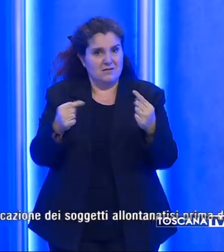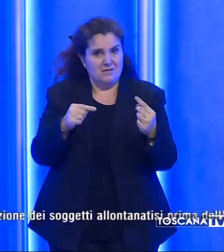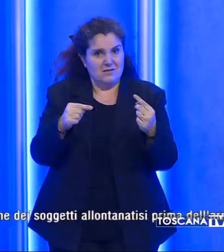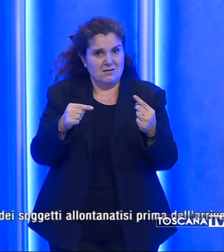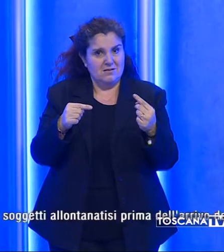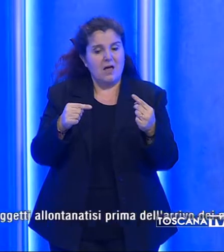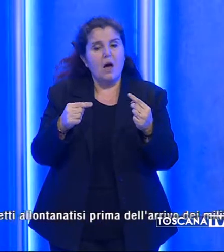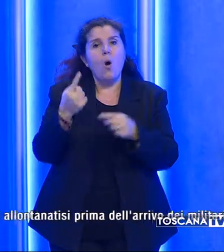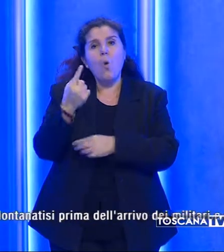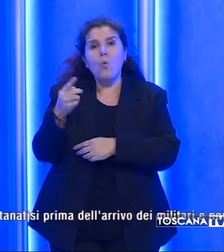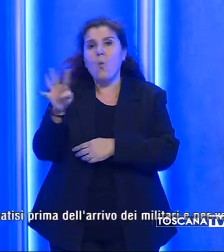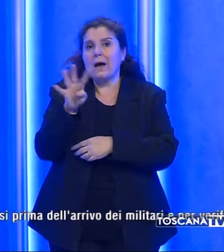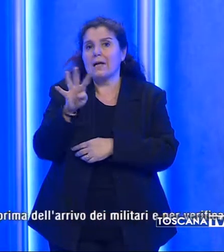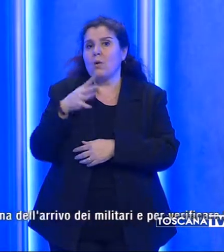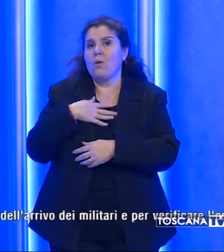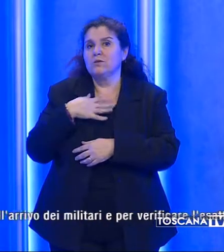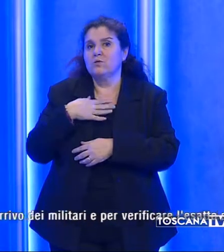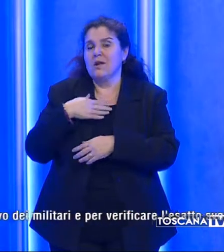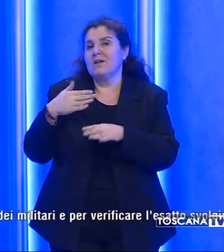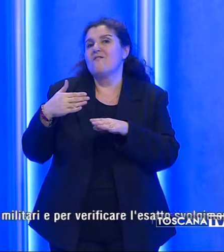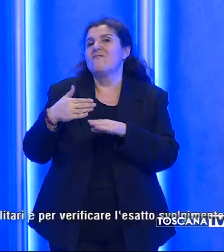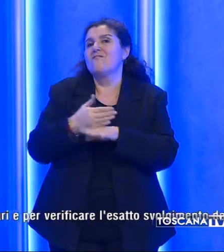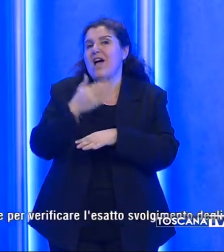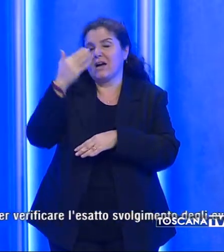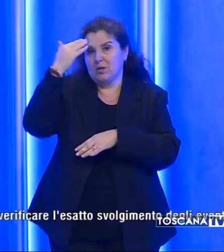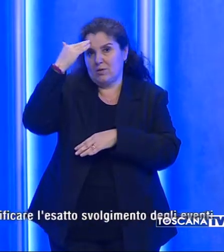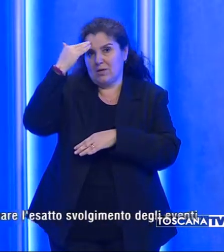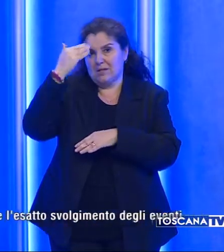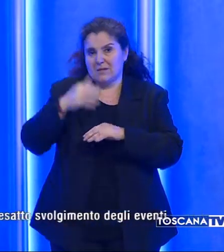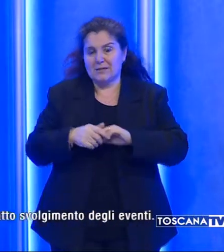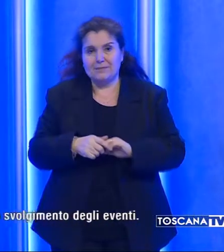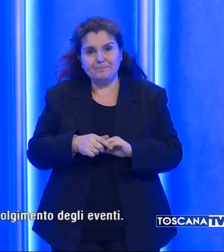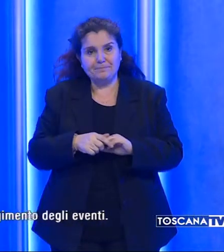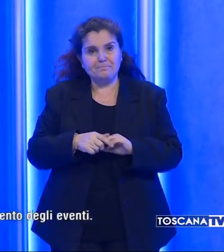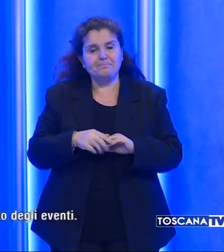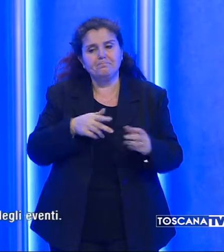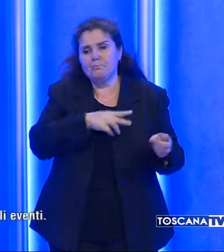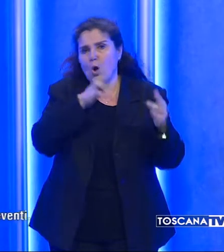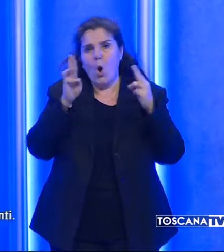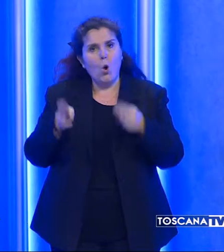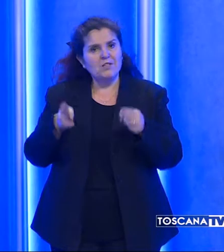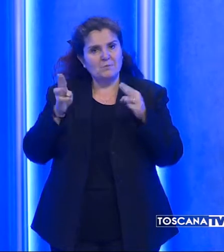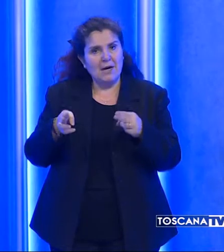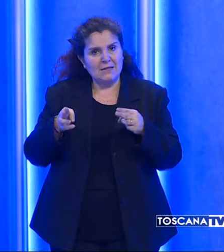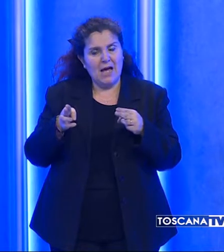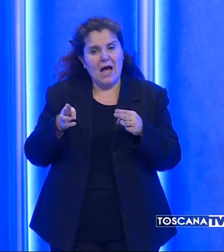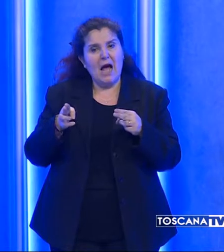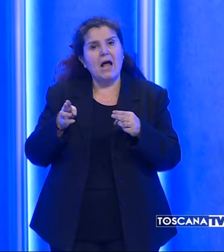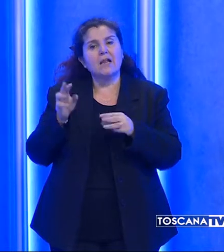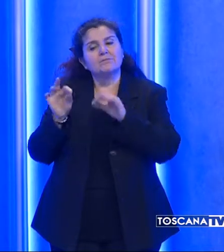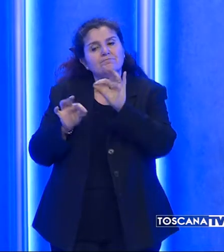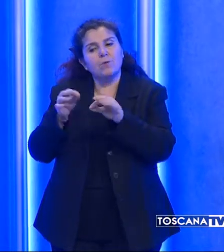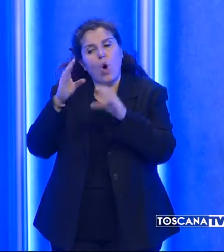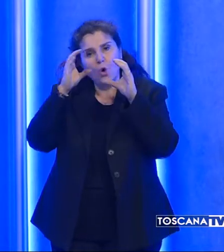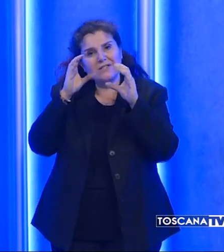la quale un 44enne è rimasto ferito alla testa. Portato in ospedale è stato trattenuto in